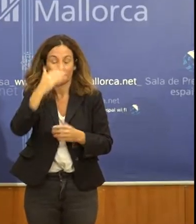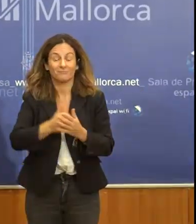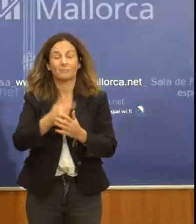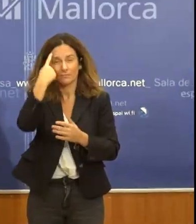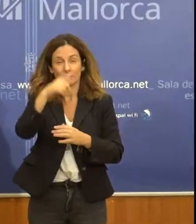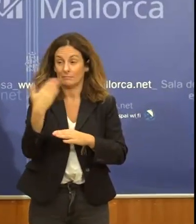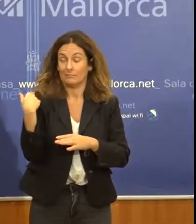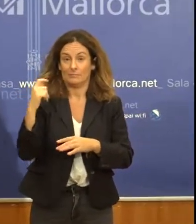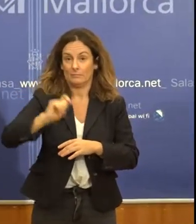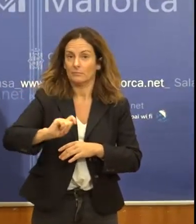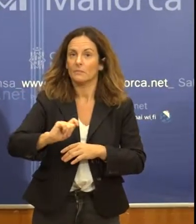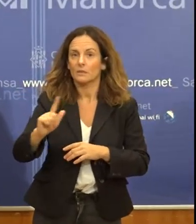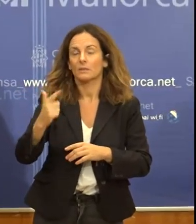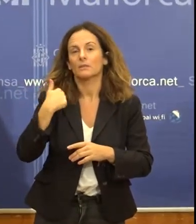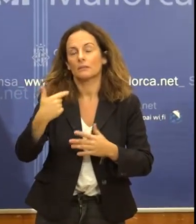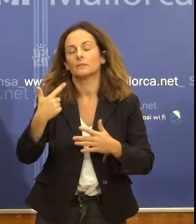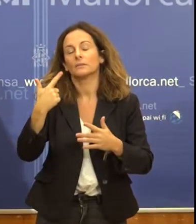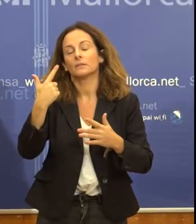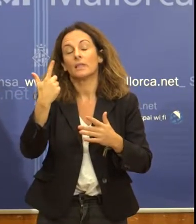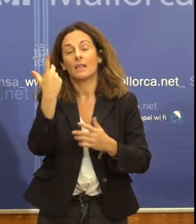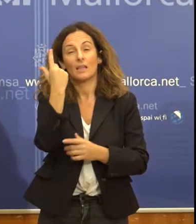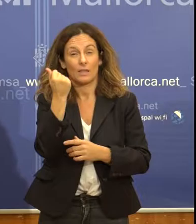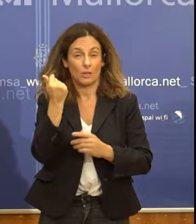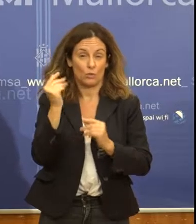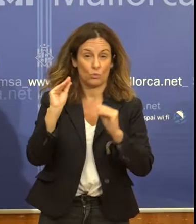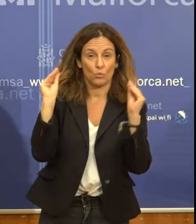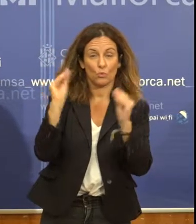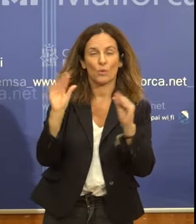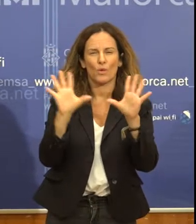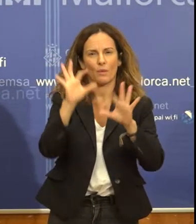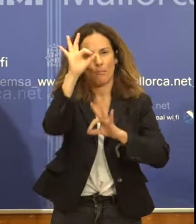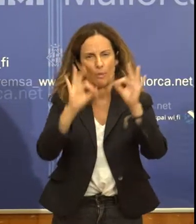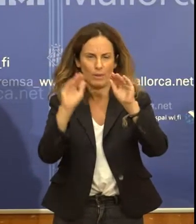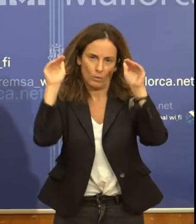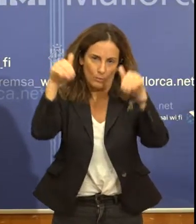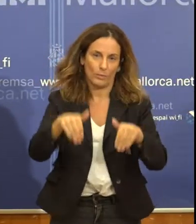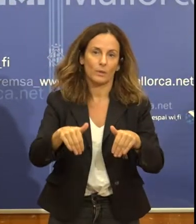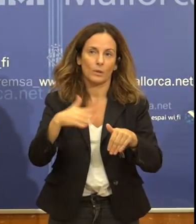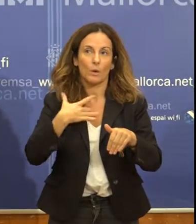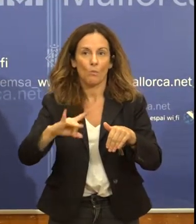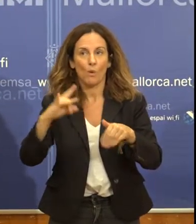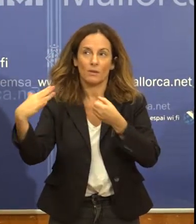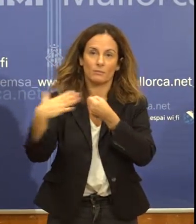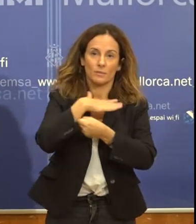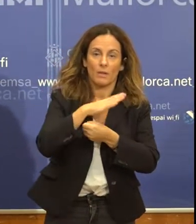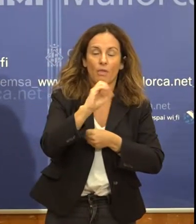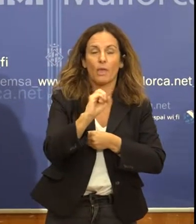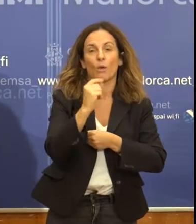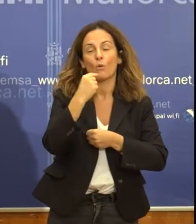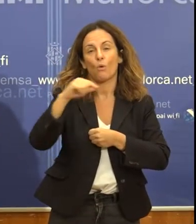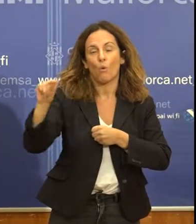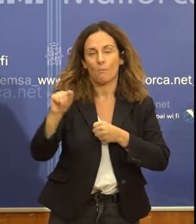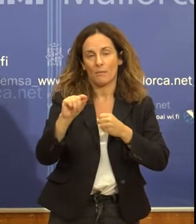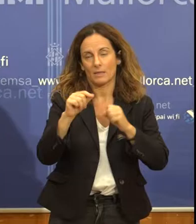una possible devaluació de la lliure, aproximadament del 10%, que podria tenir un impacte màxim d'un 0,6% en la despesa